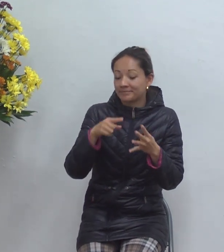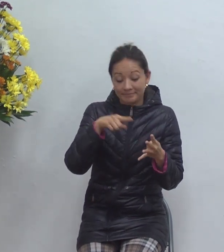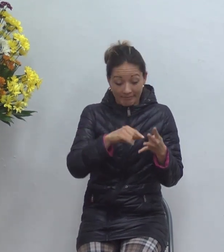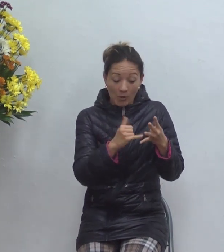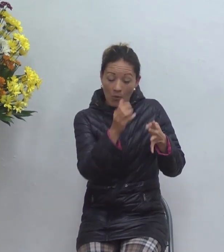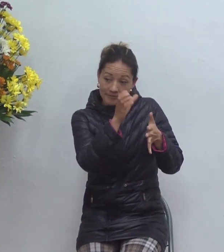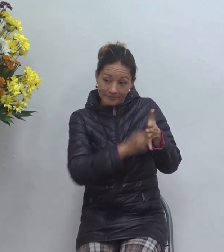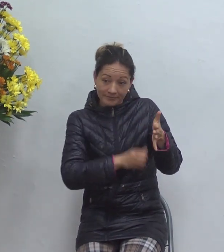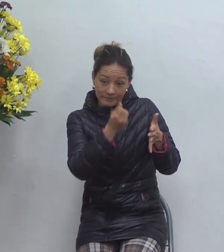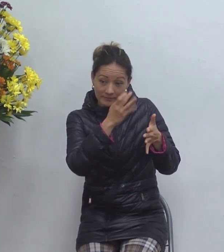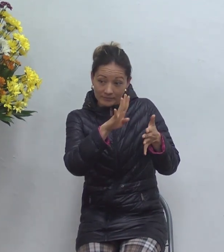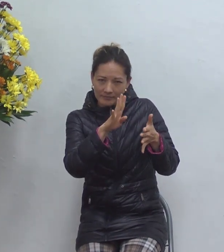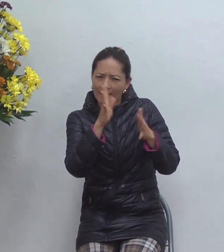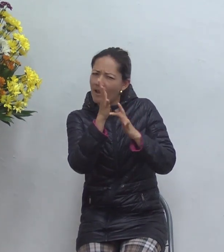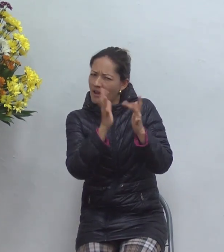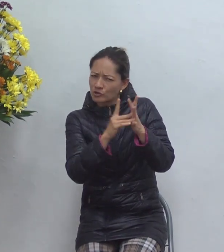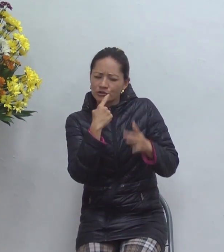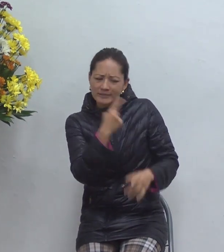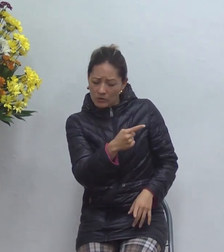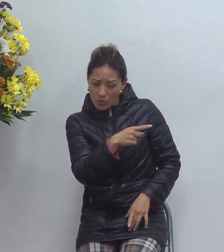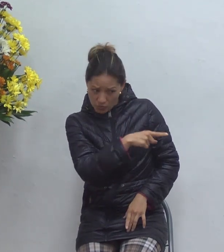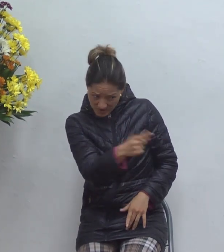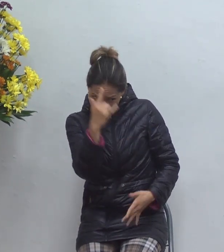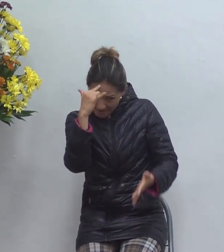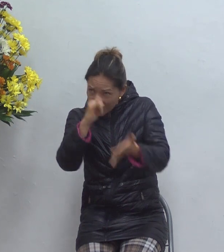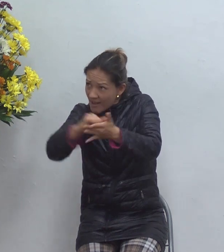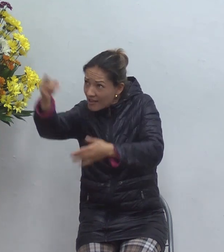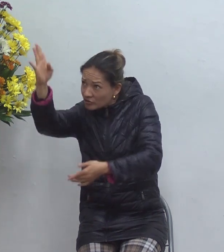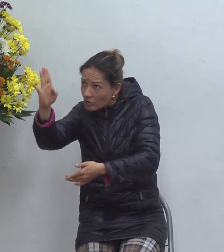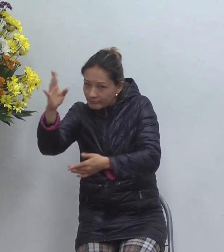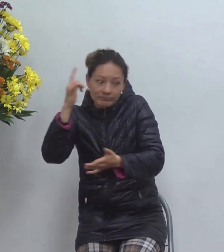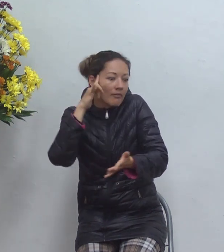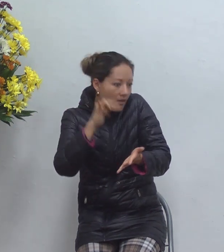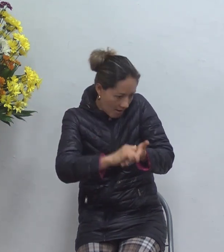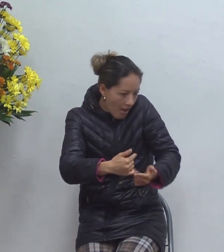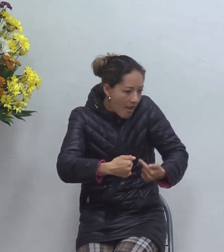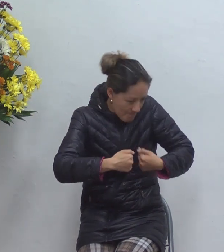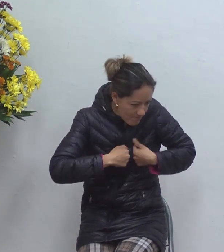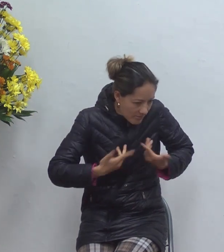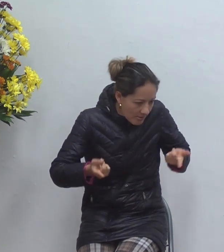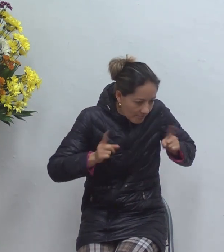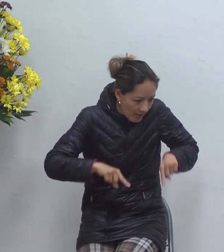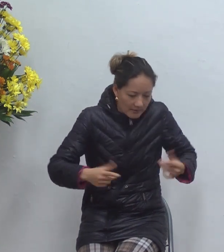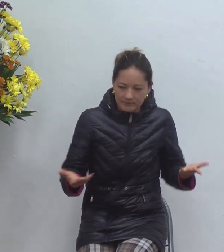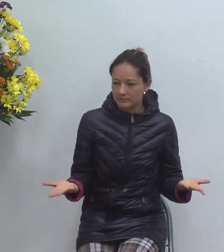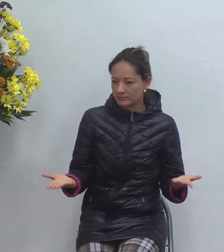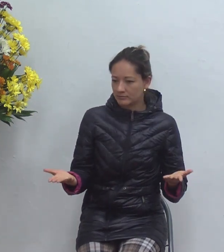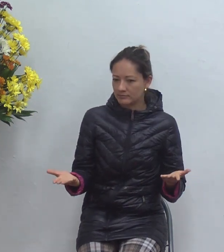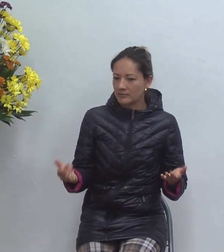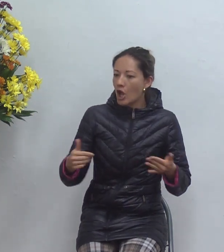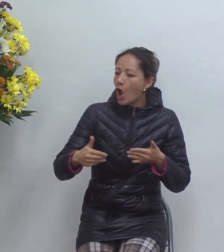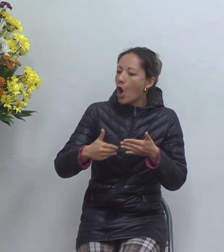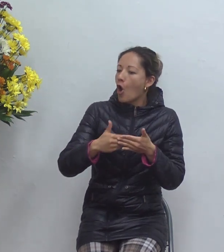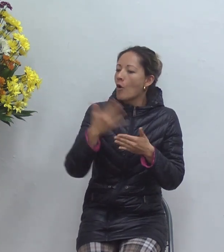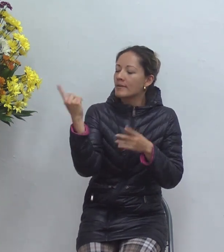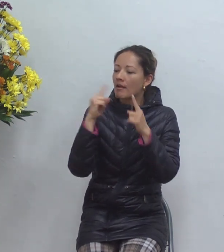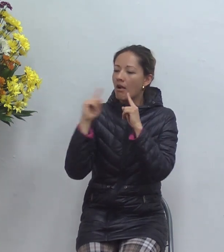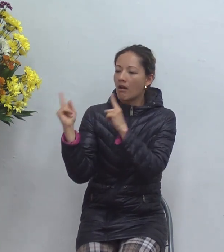jesús dice crees en dios cree también en mí y empieza a dar un discurso a los